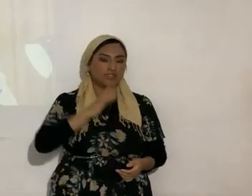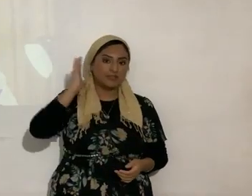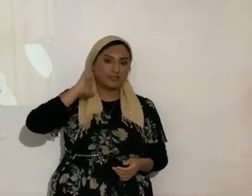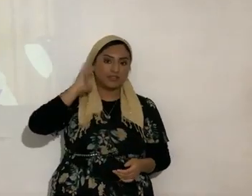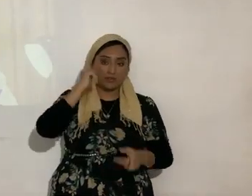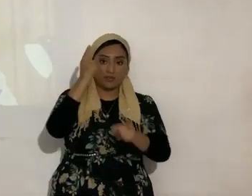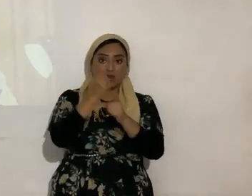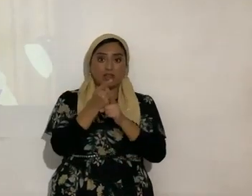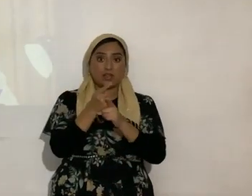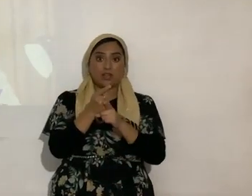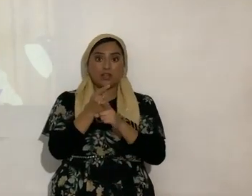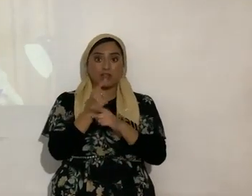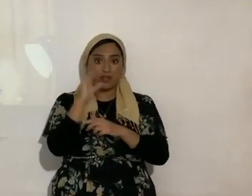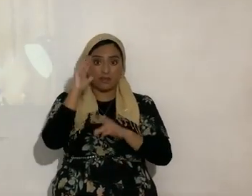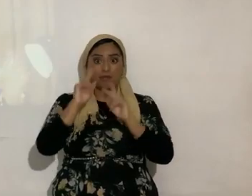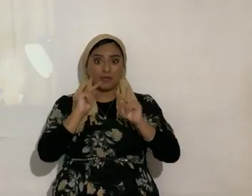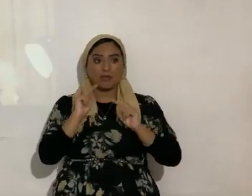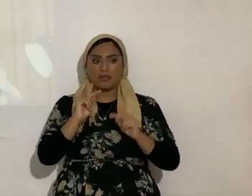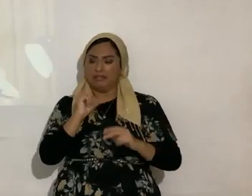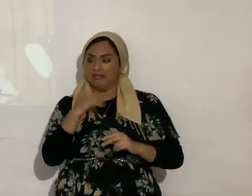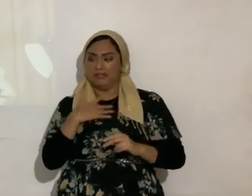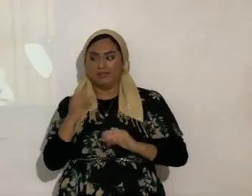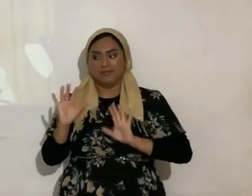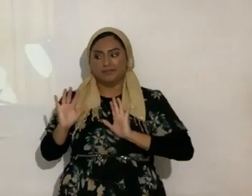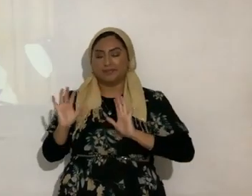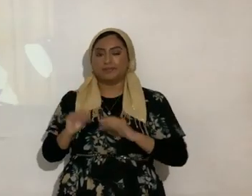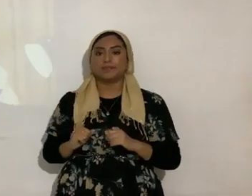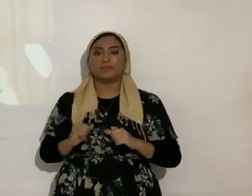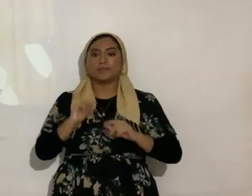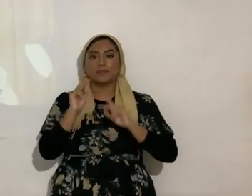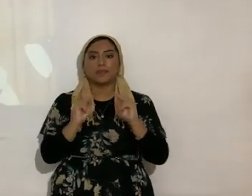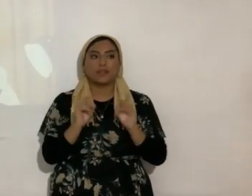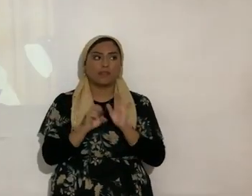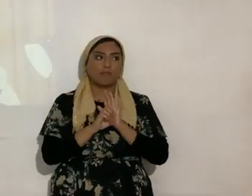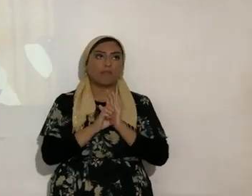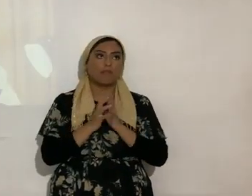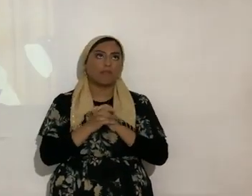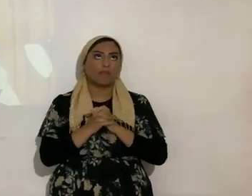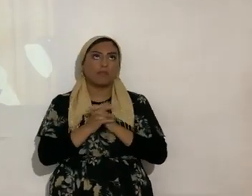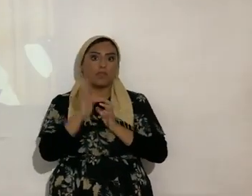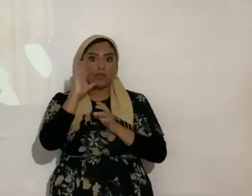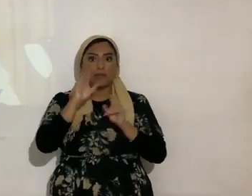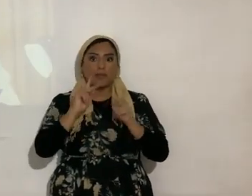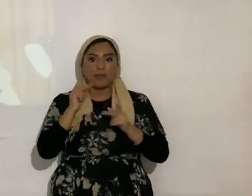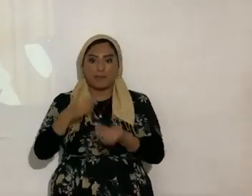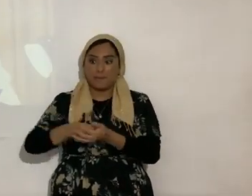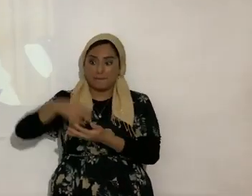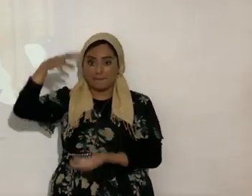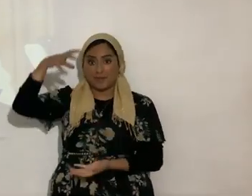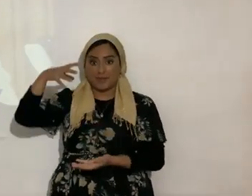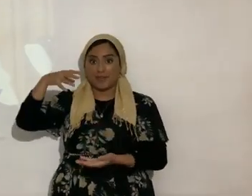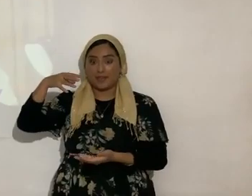no la gente se alejaba de ti la gente por ejemplo cuando tenía dinero y le pagaba los tragos a alguien